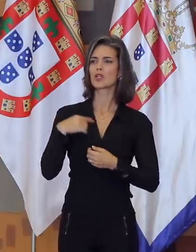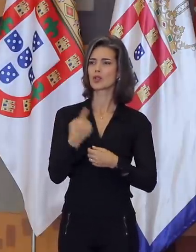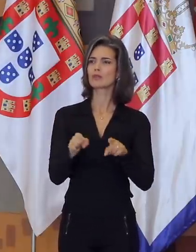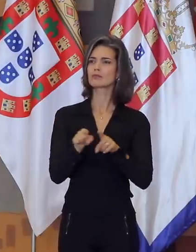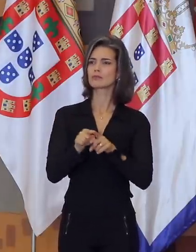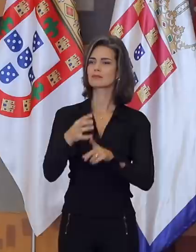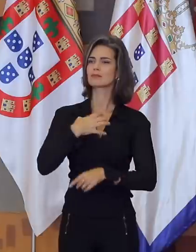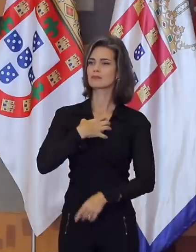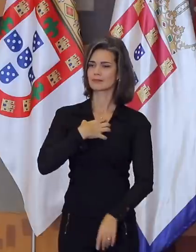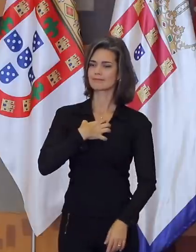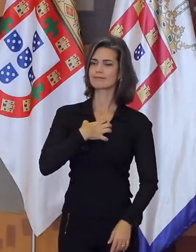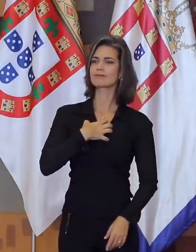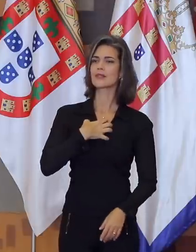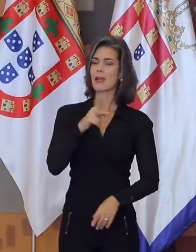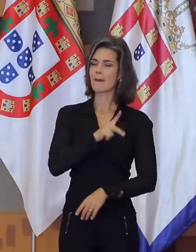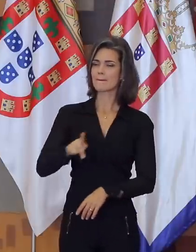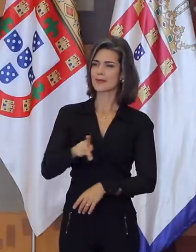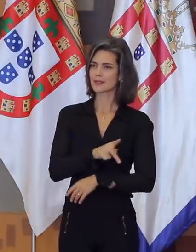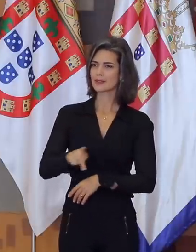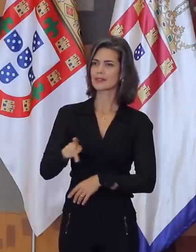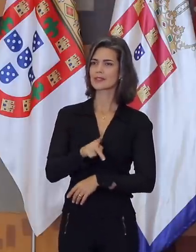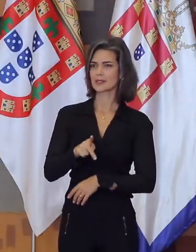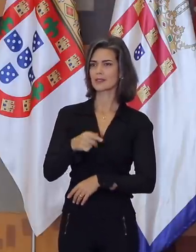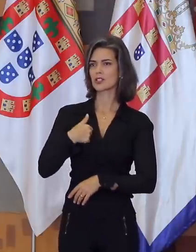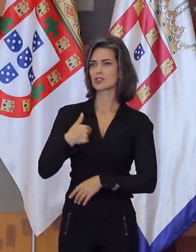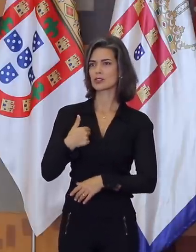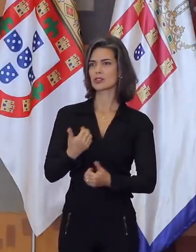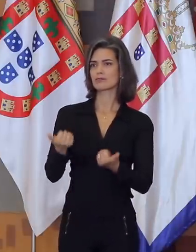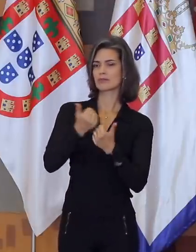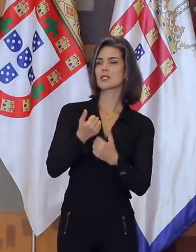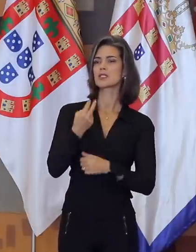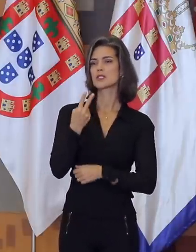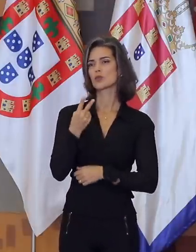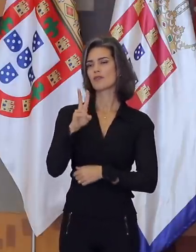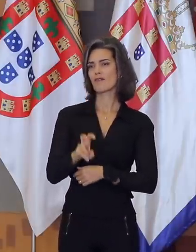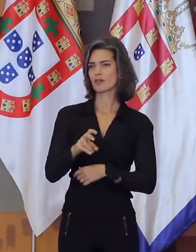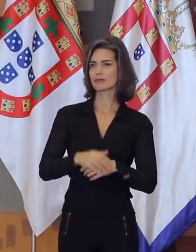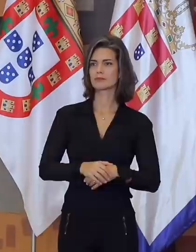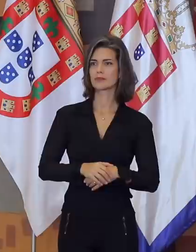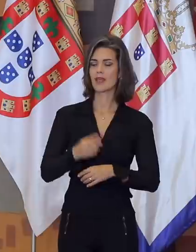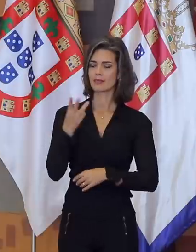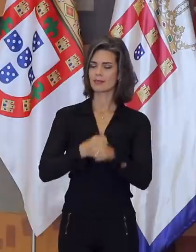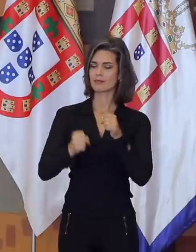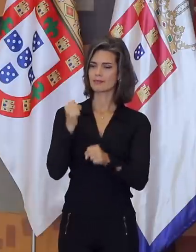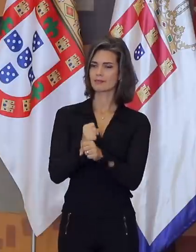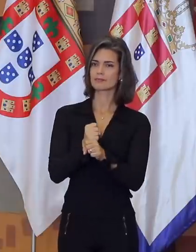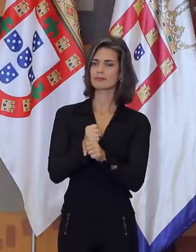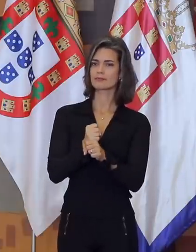sindical, cuja presidência ocupo pela segunda vez. Quando há quase três anos